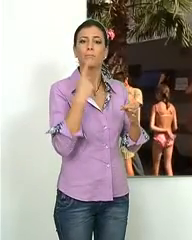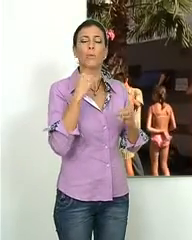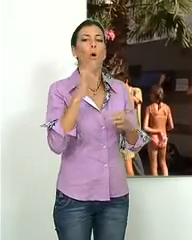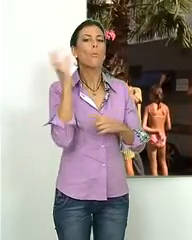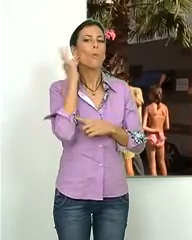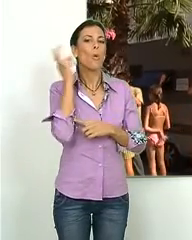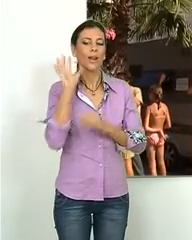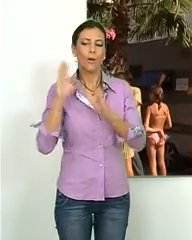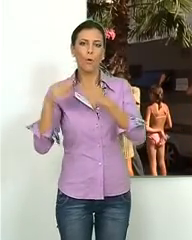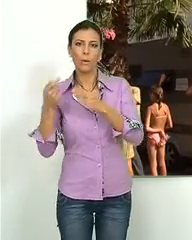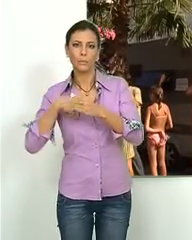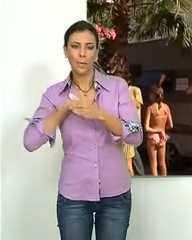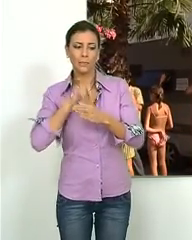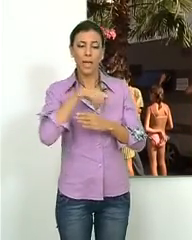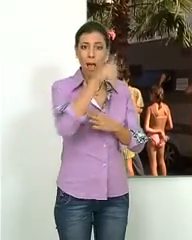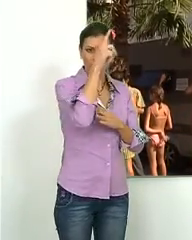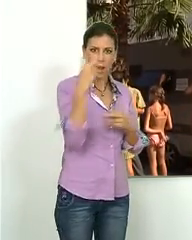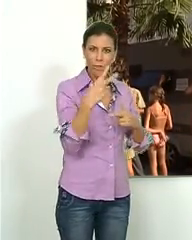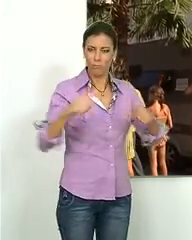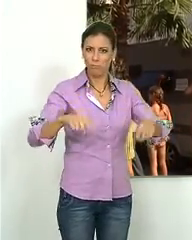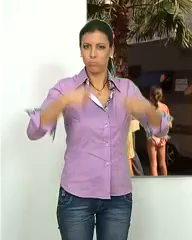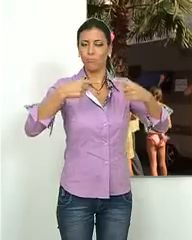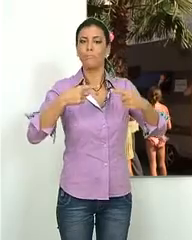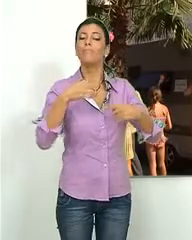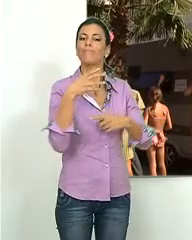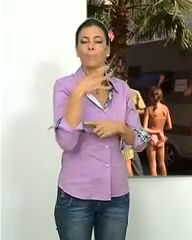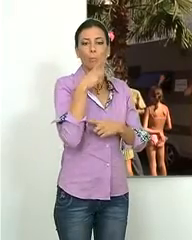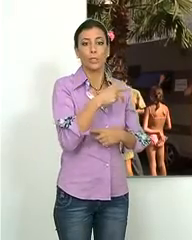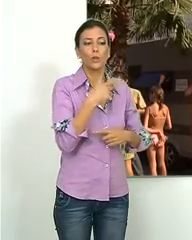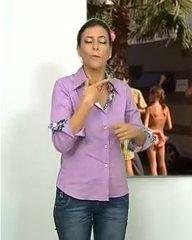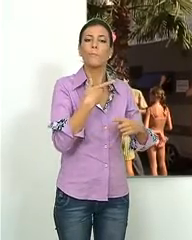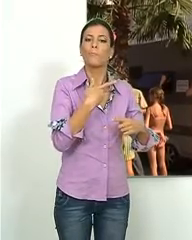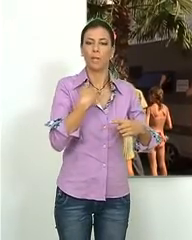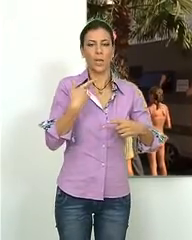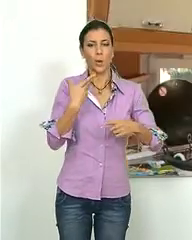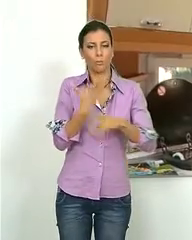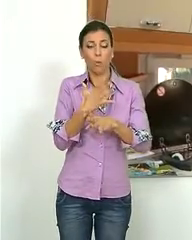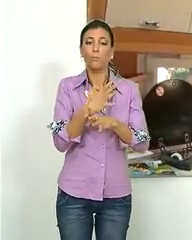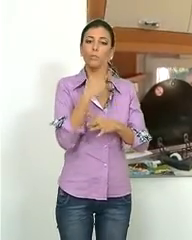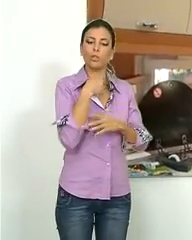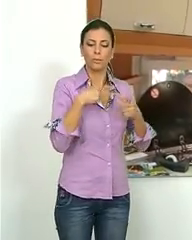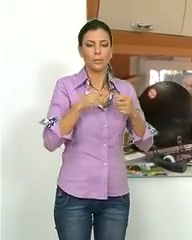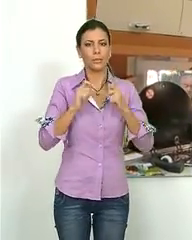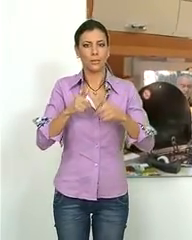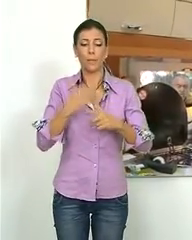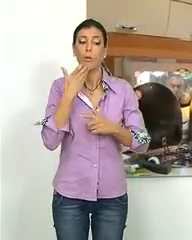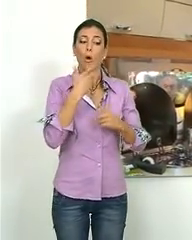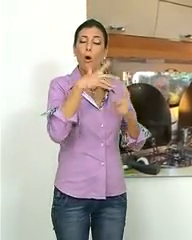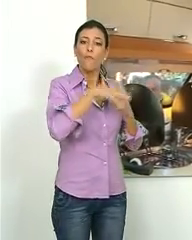a las elecciones femeninas de España y Alemania. Así, estos establecimientos reducirán de la factura de